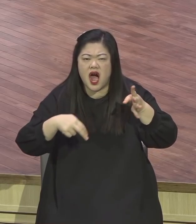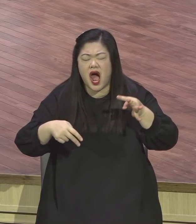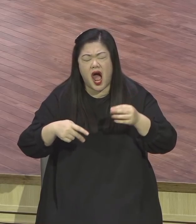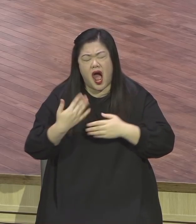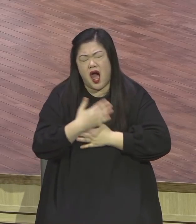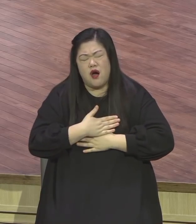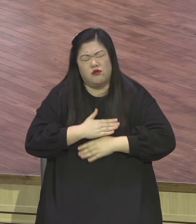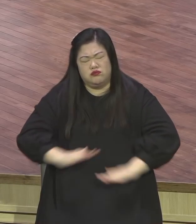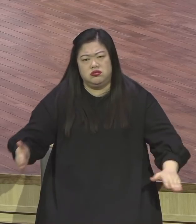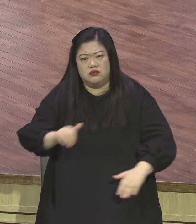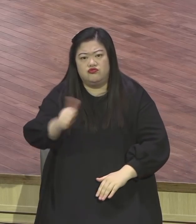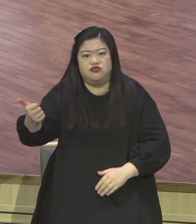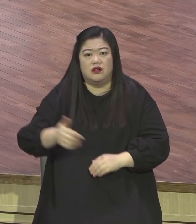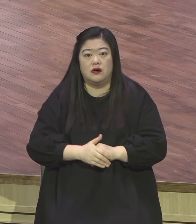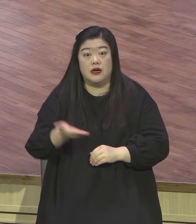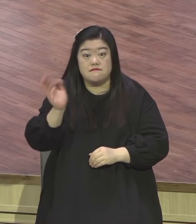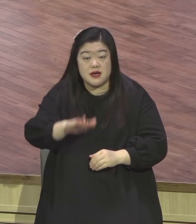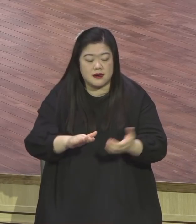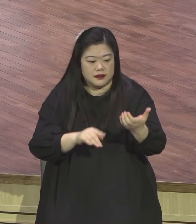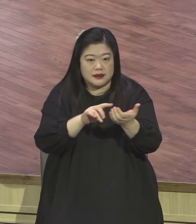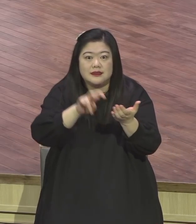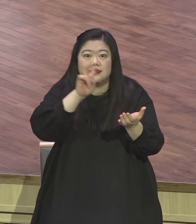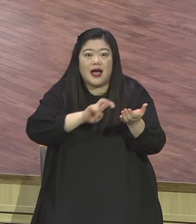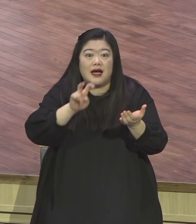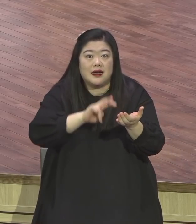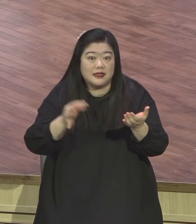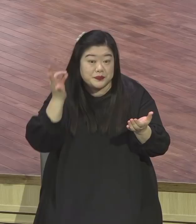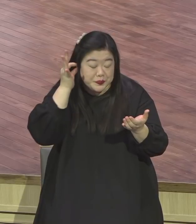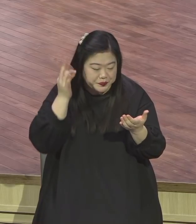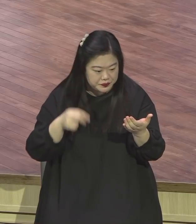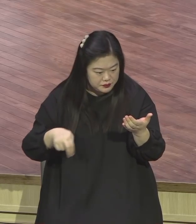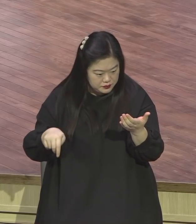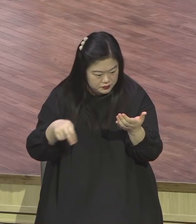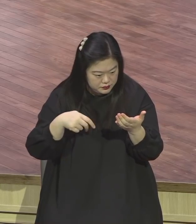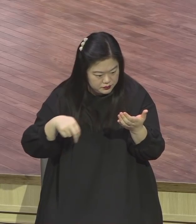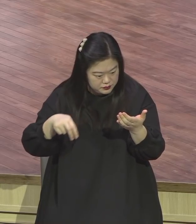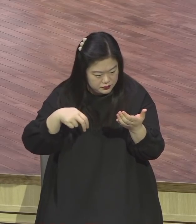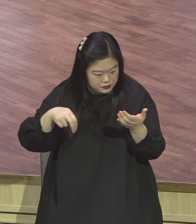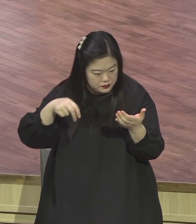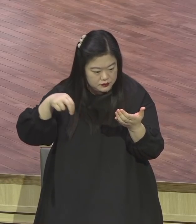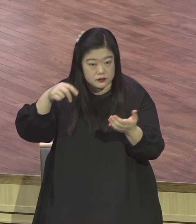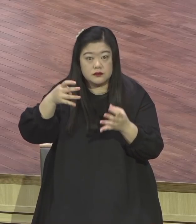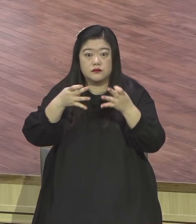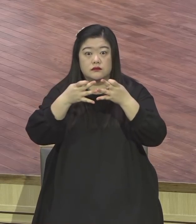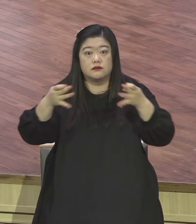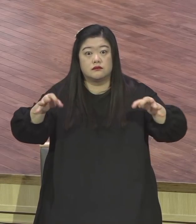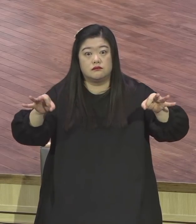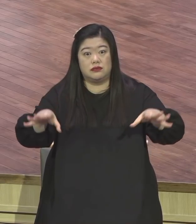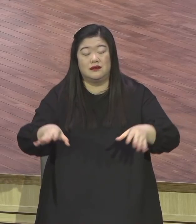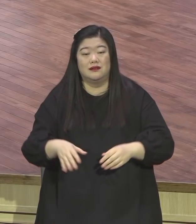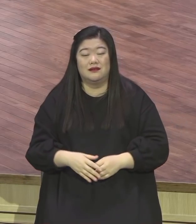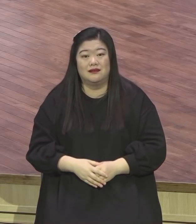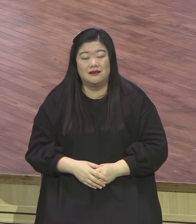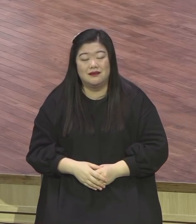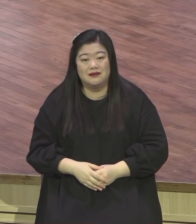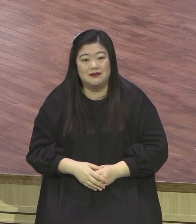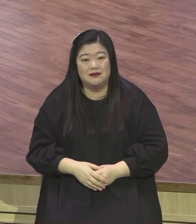제가요. 이 군대에서 말하죠. 완전 무장을 이 보급창에 있는 특별 부대들은